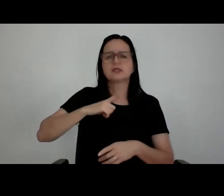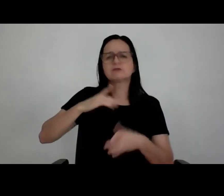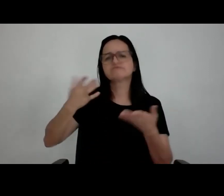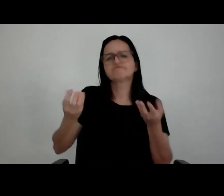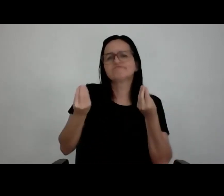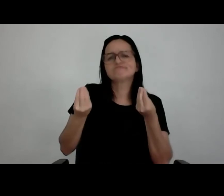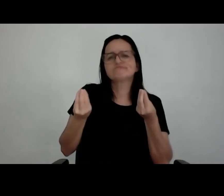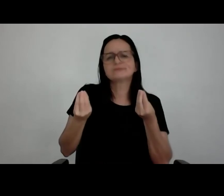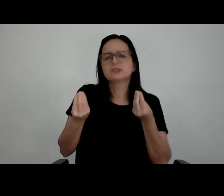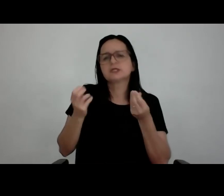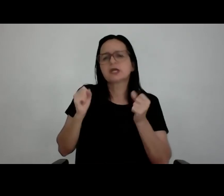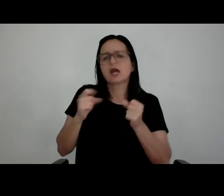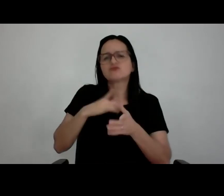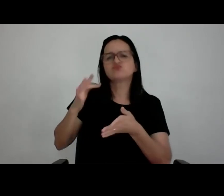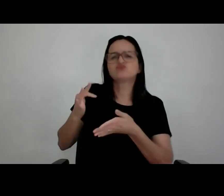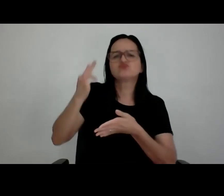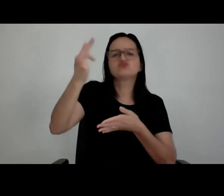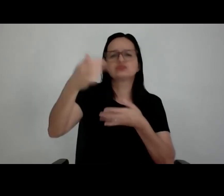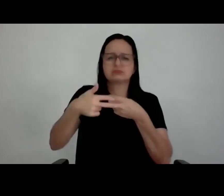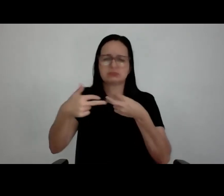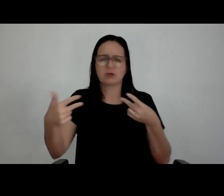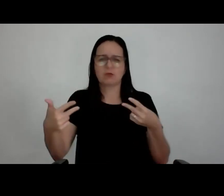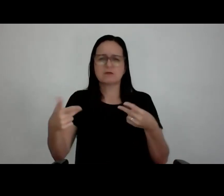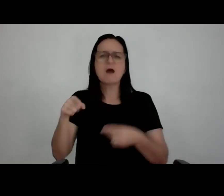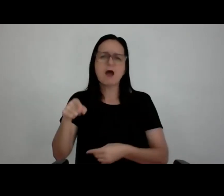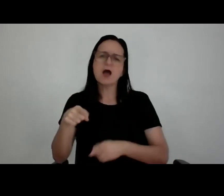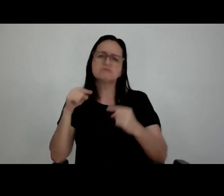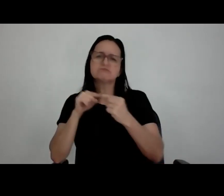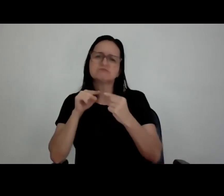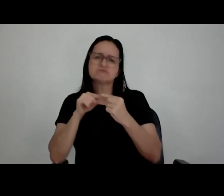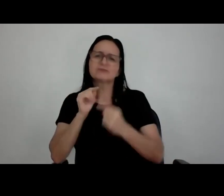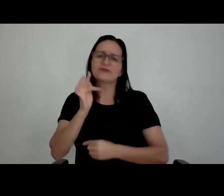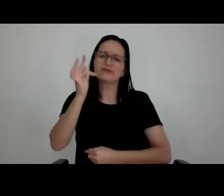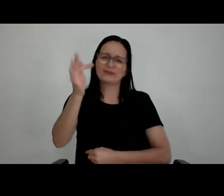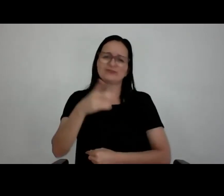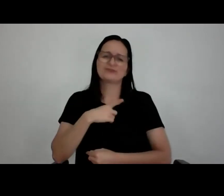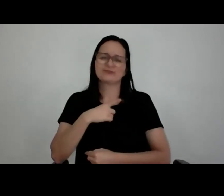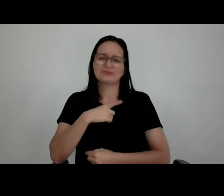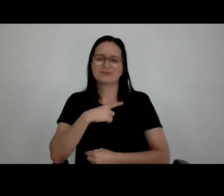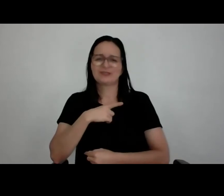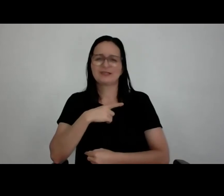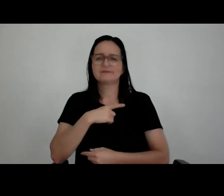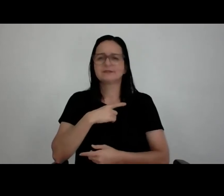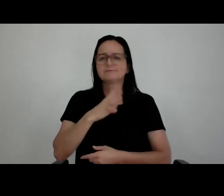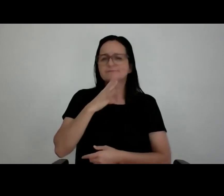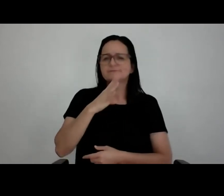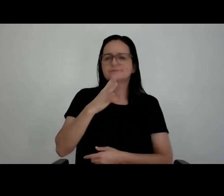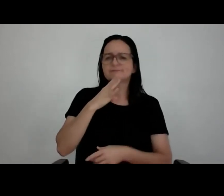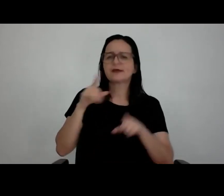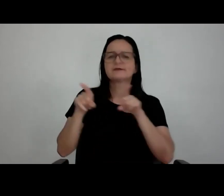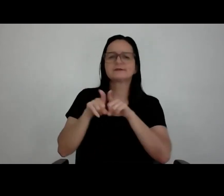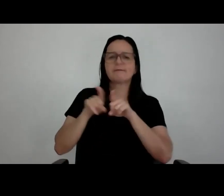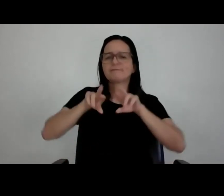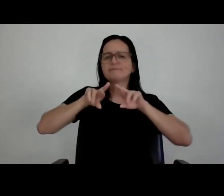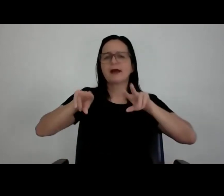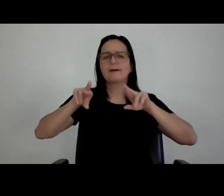coisa futurista para o festival. A gente achava que aquilo representava futuro. Vocês devem conhecer a Torre da Tirolesa, também, o Palco Mundo, o Palco